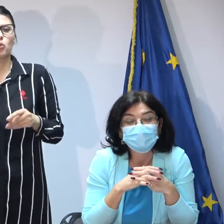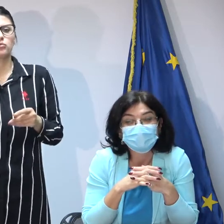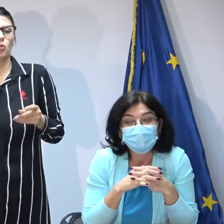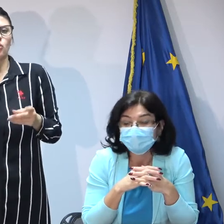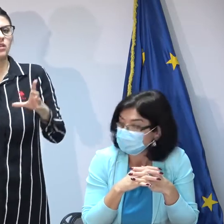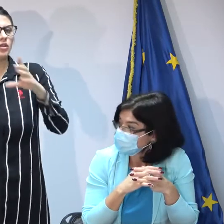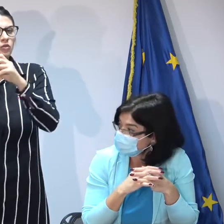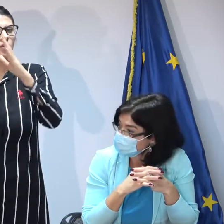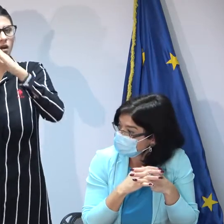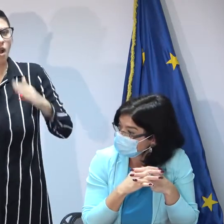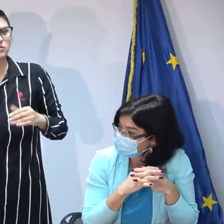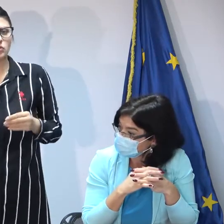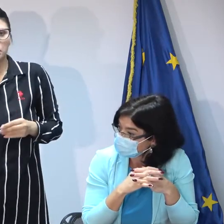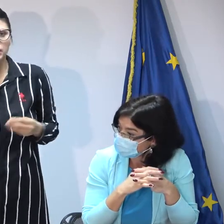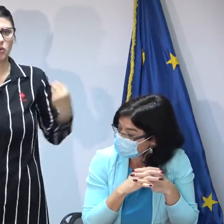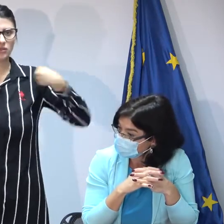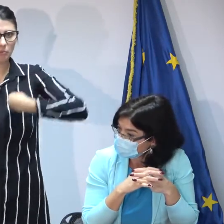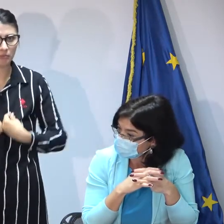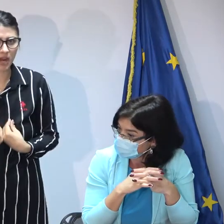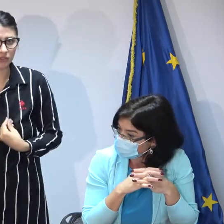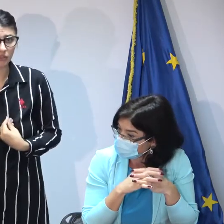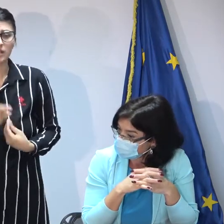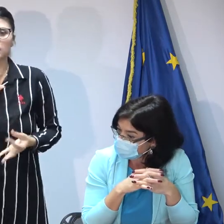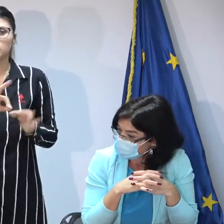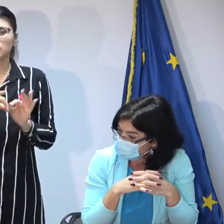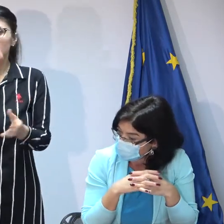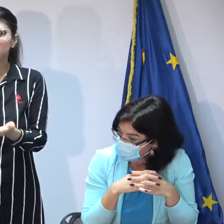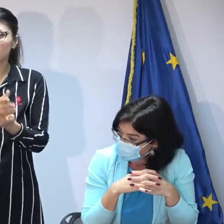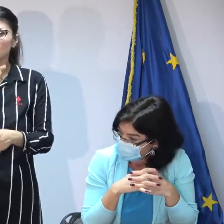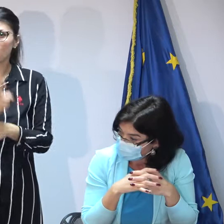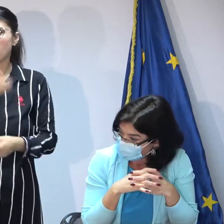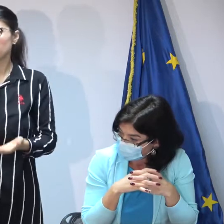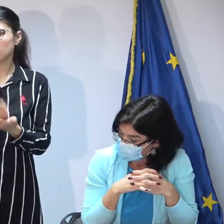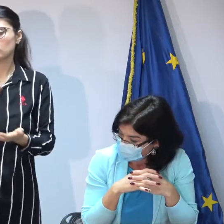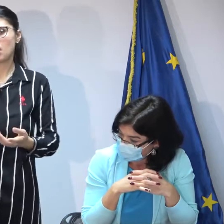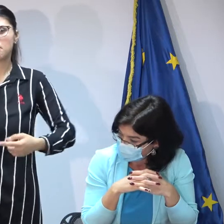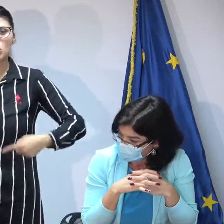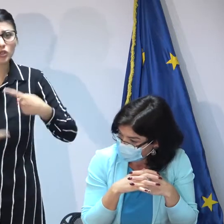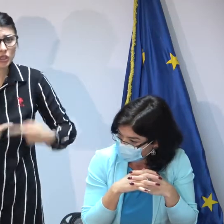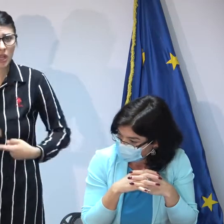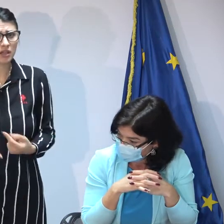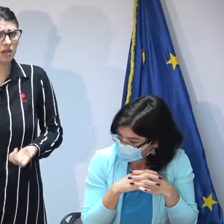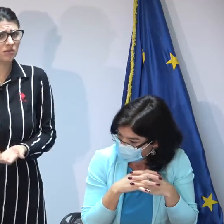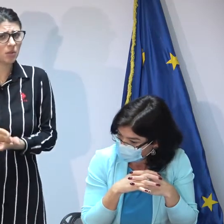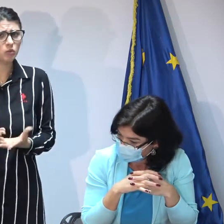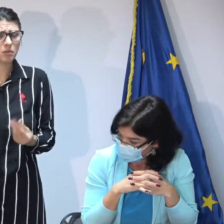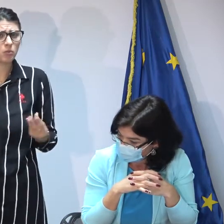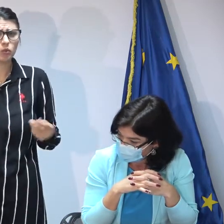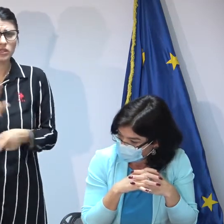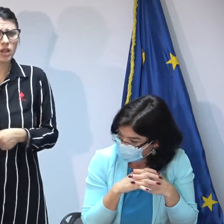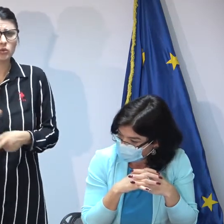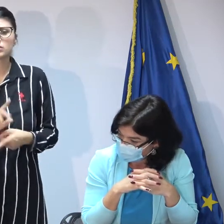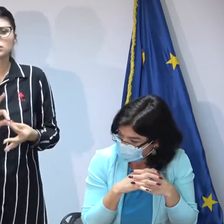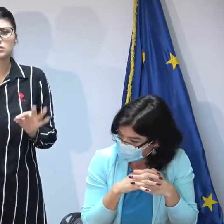ar înseamnă a deveni parte dintr-o familie cu drepturi și obligații drepturi la moștenire drepturi la o grămadă de lucruri care